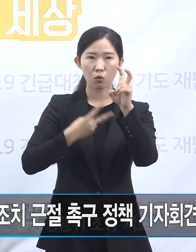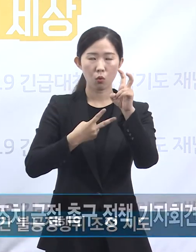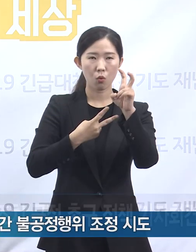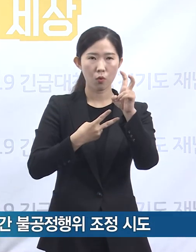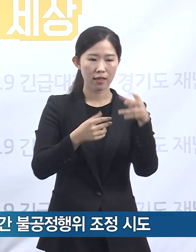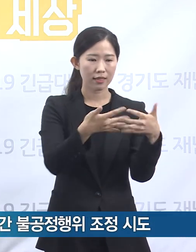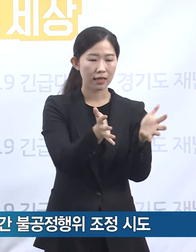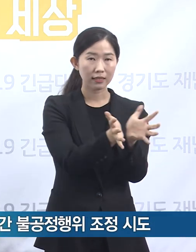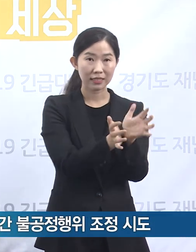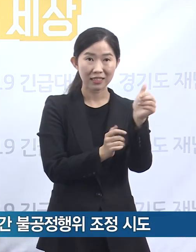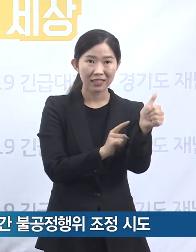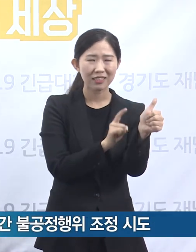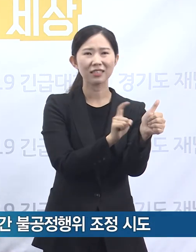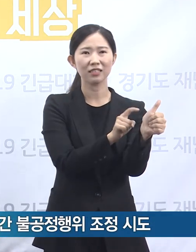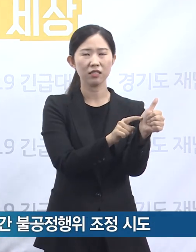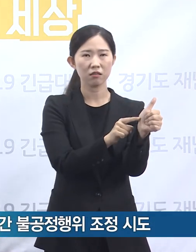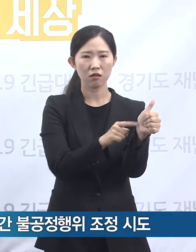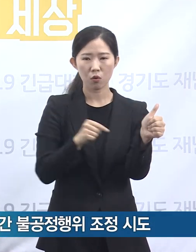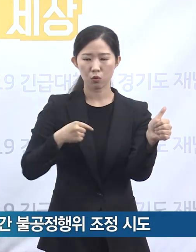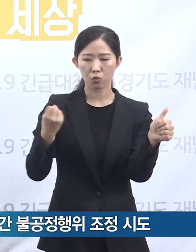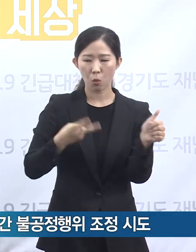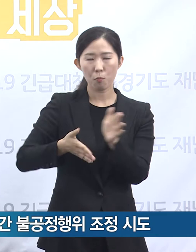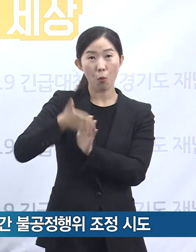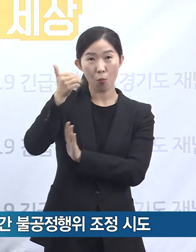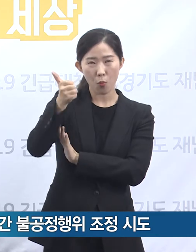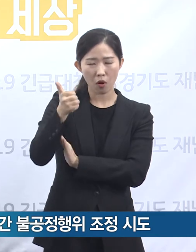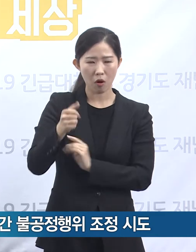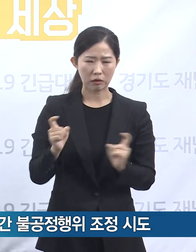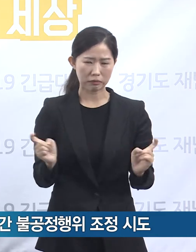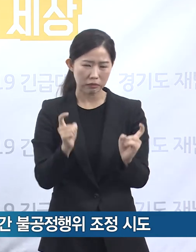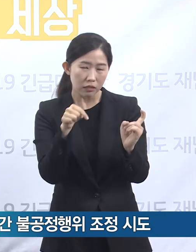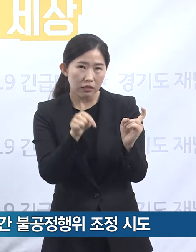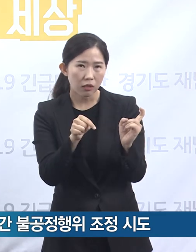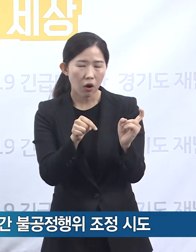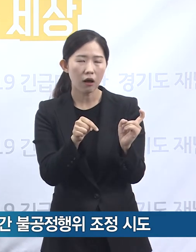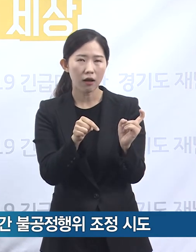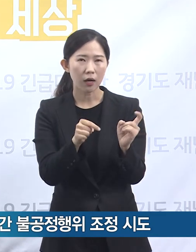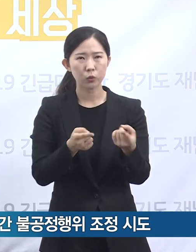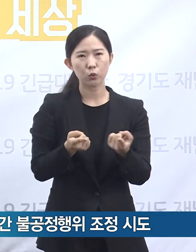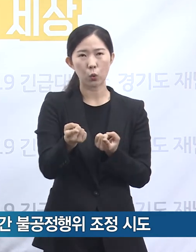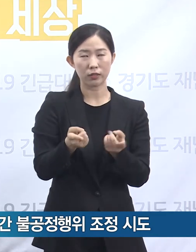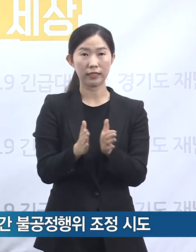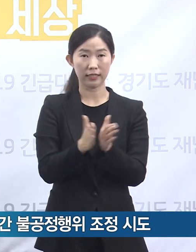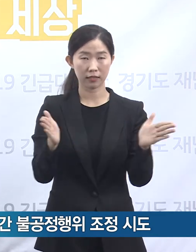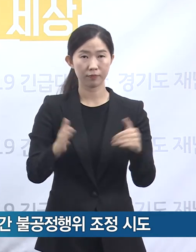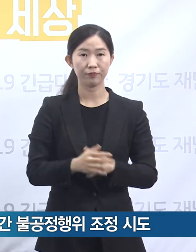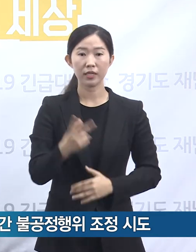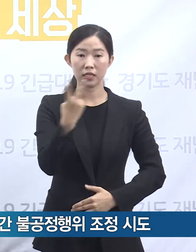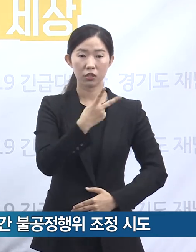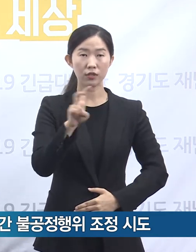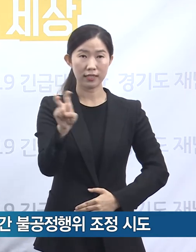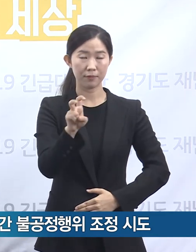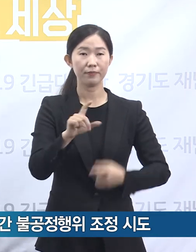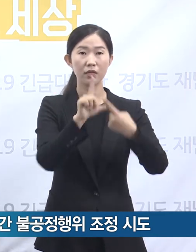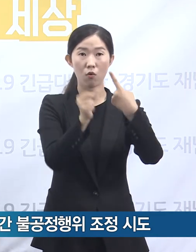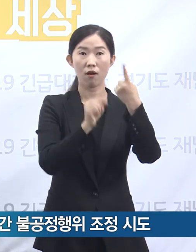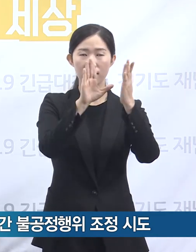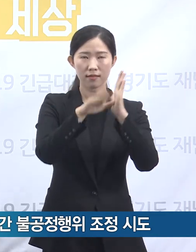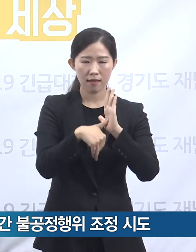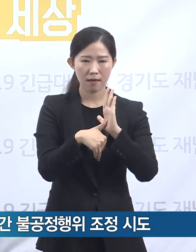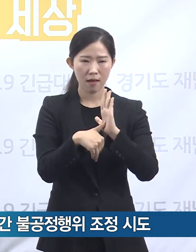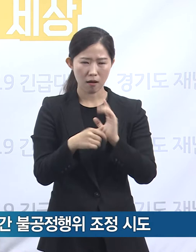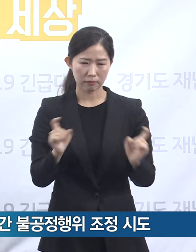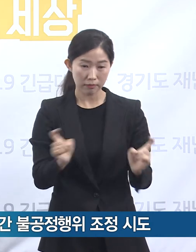A씨의 분쟁 조정을 시도했습니다. 이번 부당해지 관련 사건의 경우 2020년 1월에 조정에